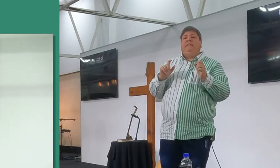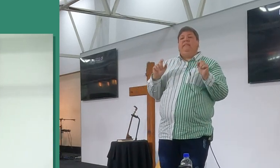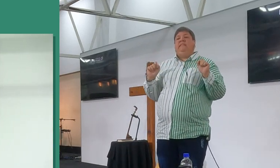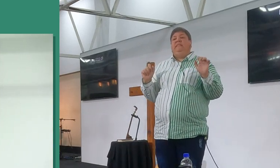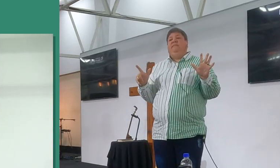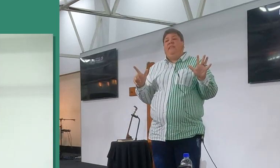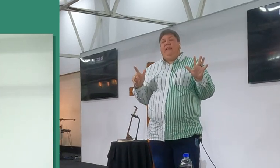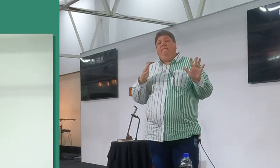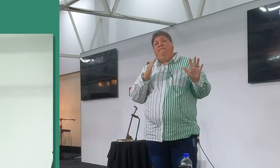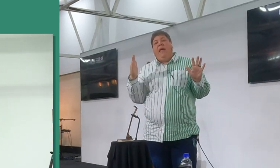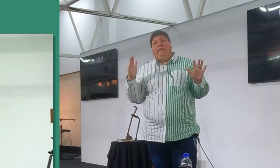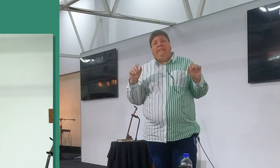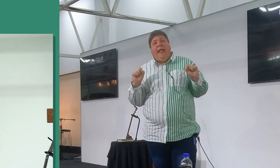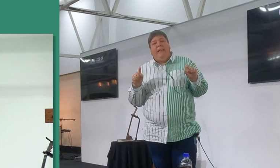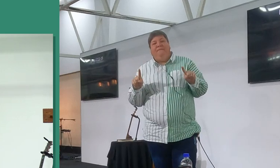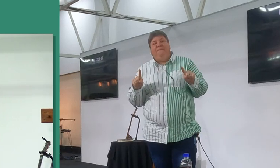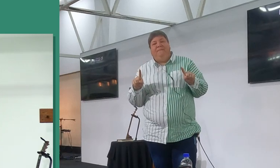vers 11,